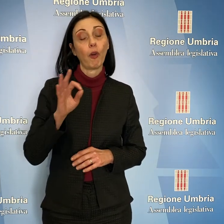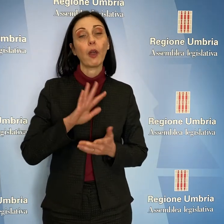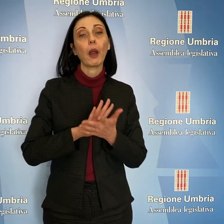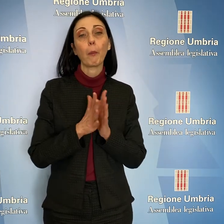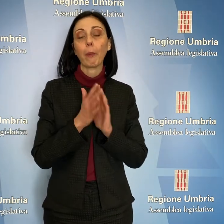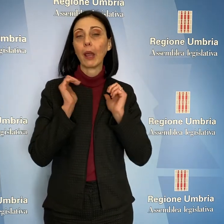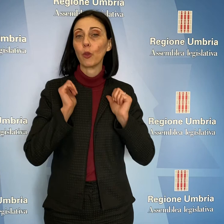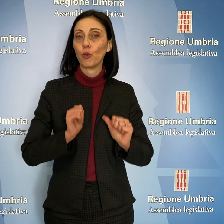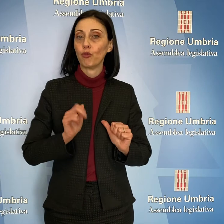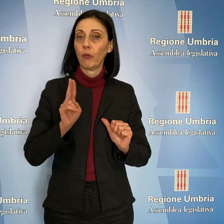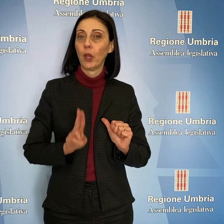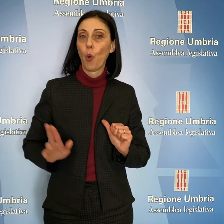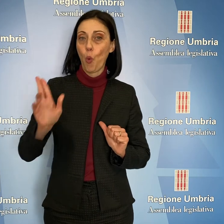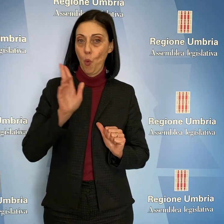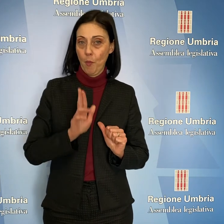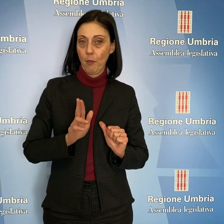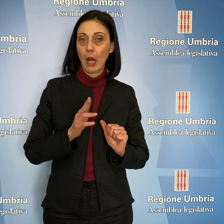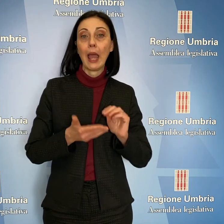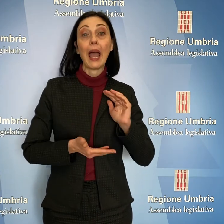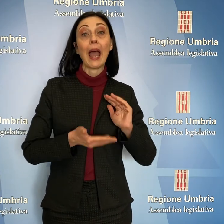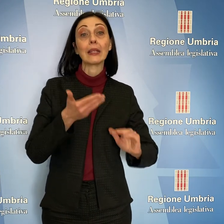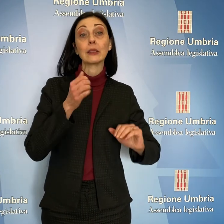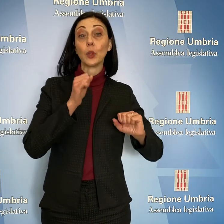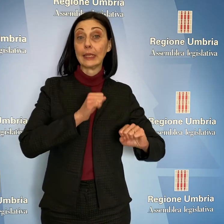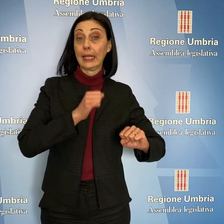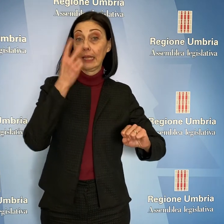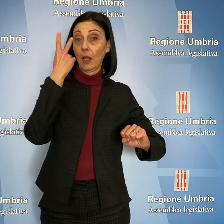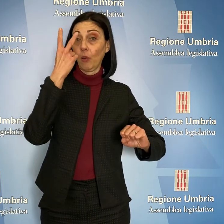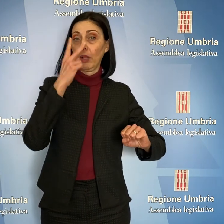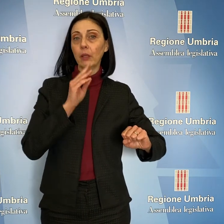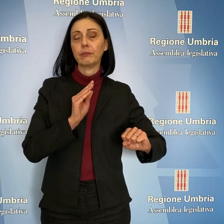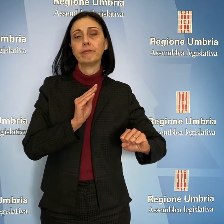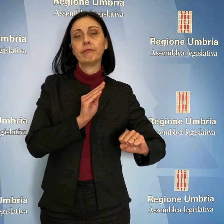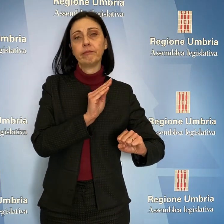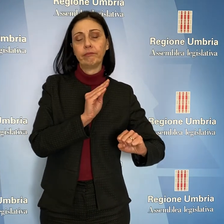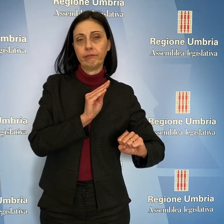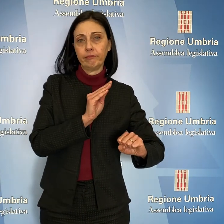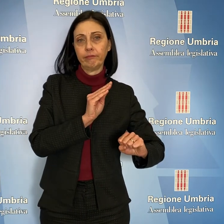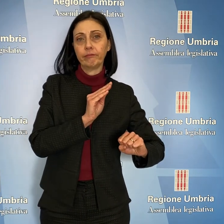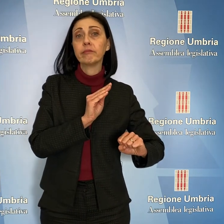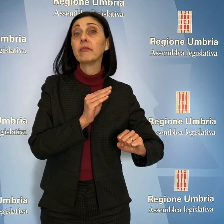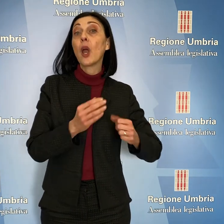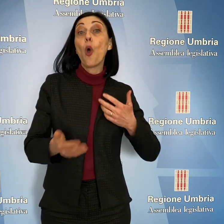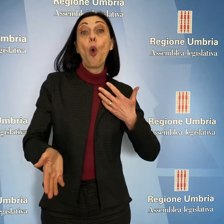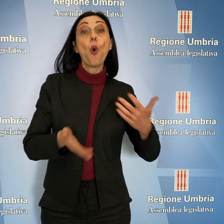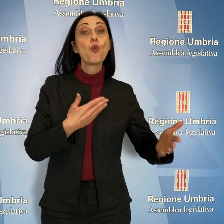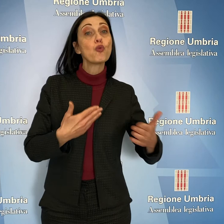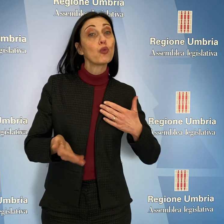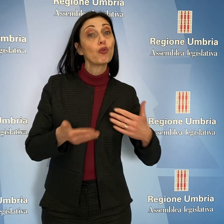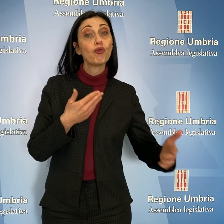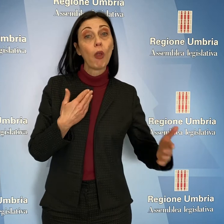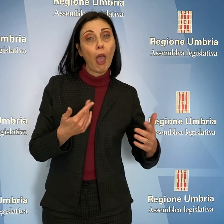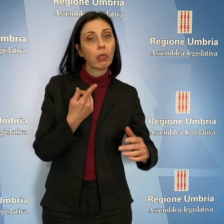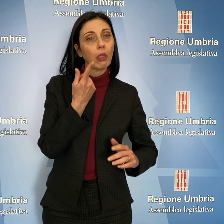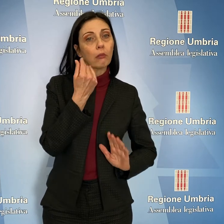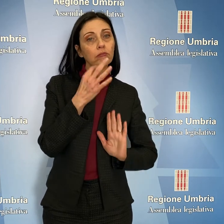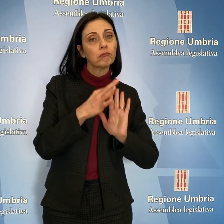patto civico per l'Umbria, ha chiesto all'assessore alla sanità Luca Coletto quali ulteriori ed urgenti provvedimenti economici in materia di